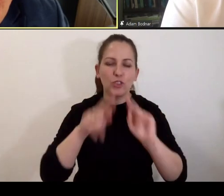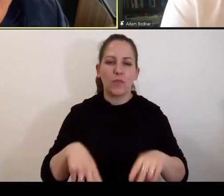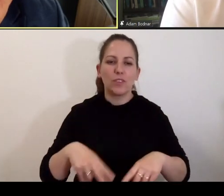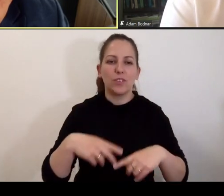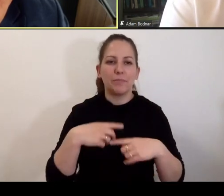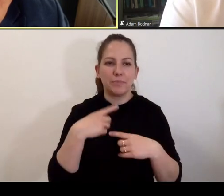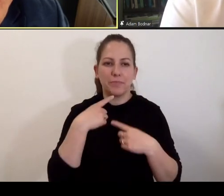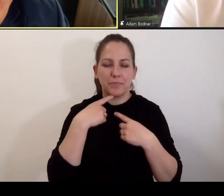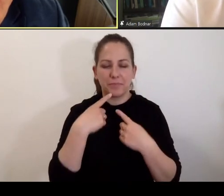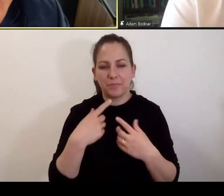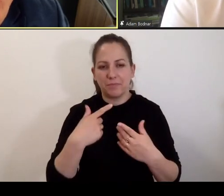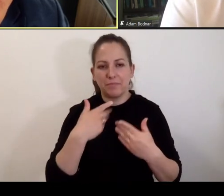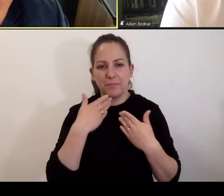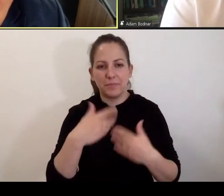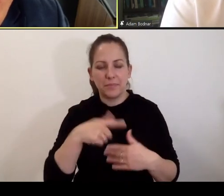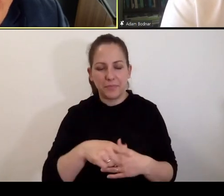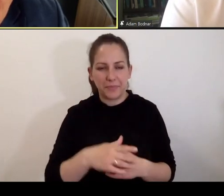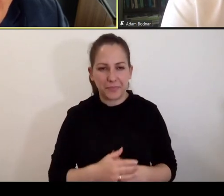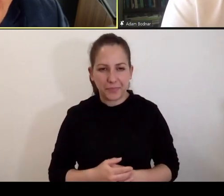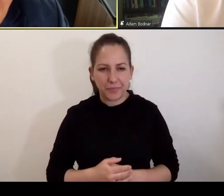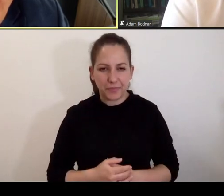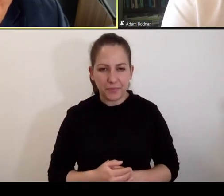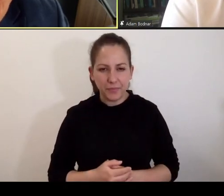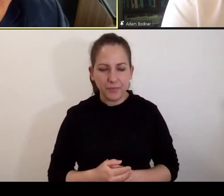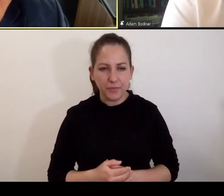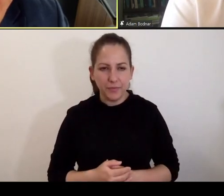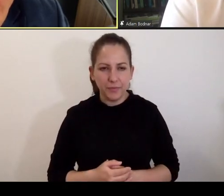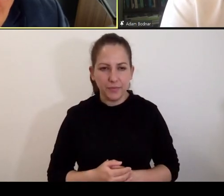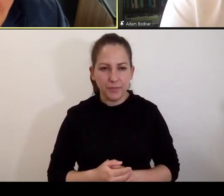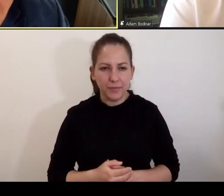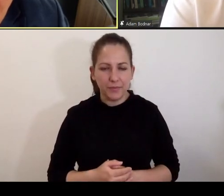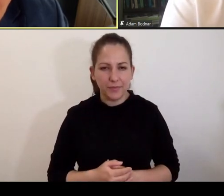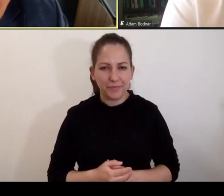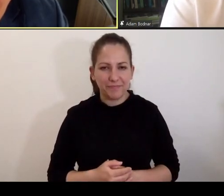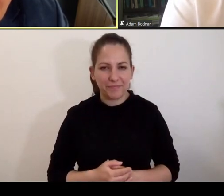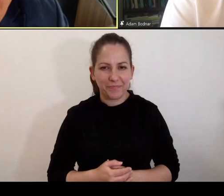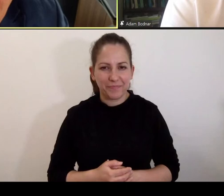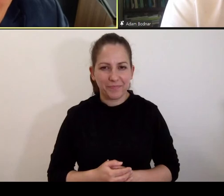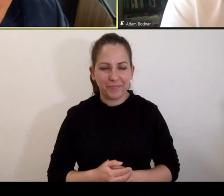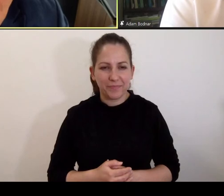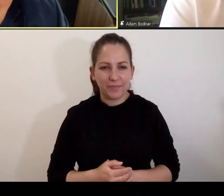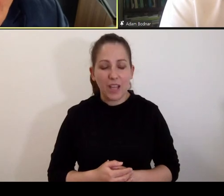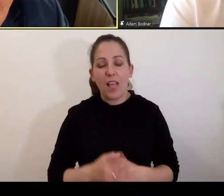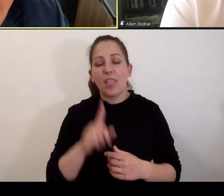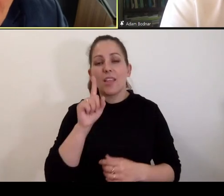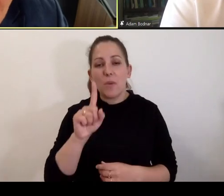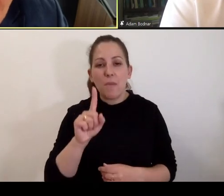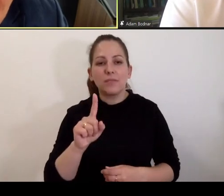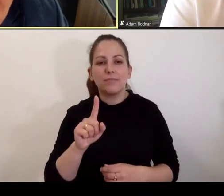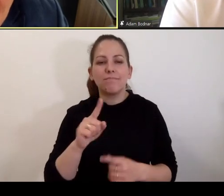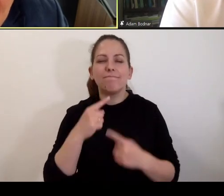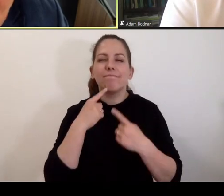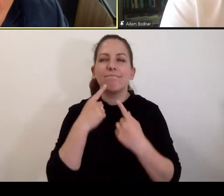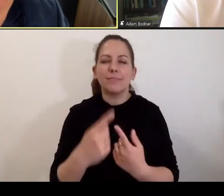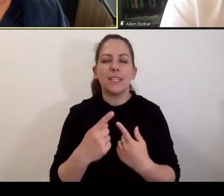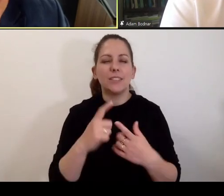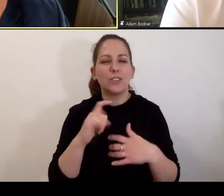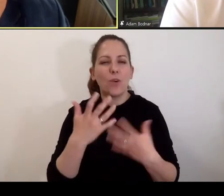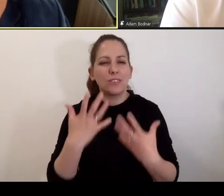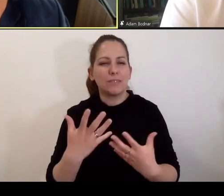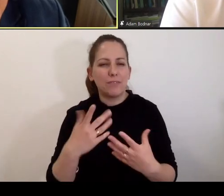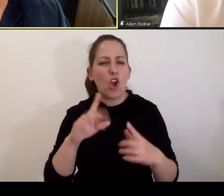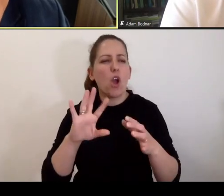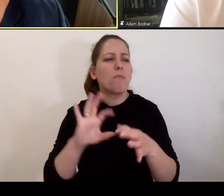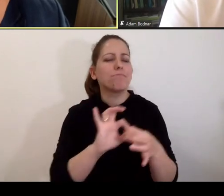rzeczywiście pozwoliło mi do tego Panteonu aplikować. Natomiast przesłanie, jakie chciałbym powiedzieć, w